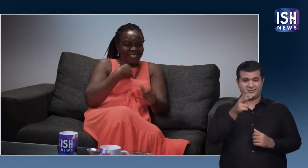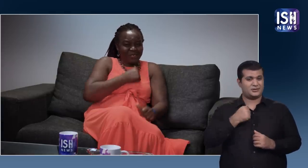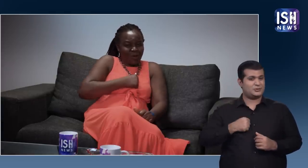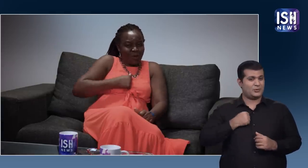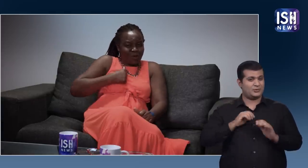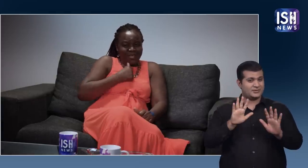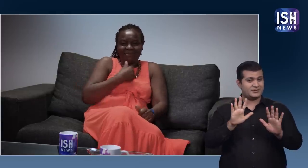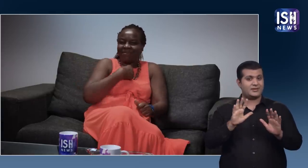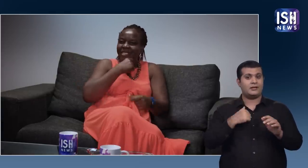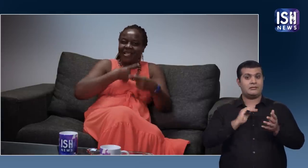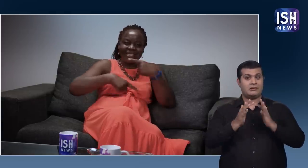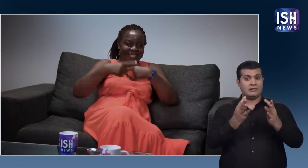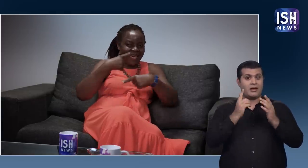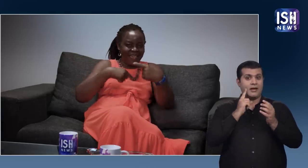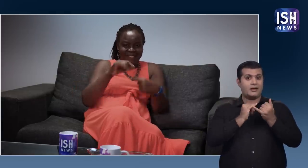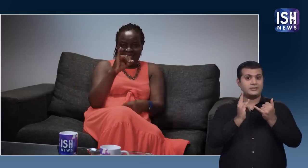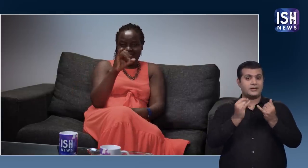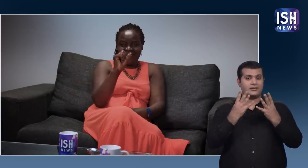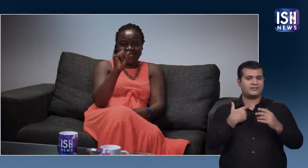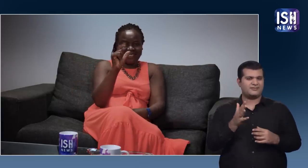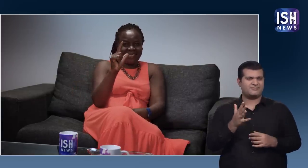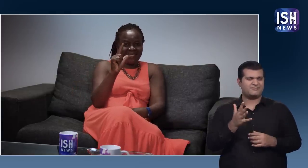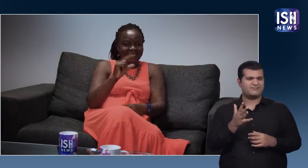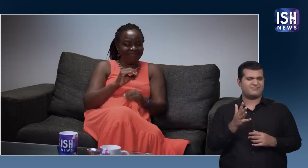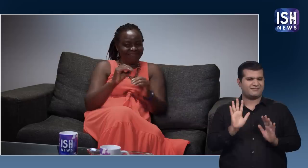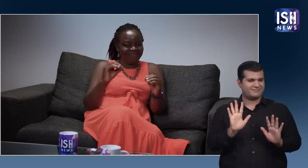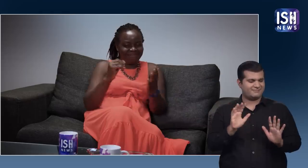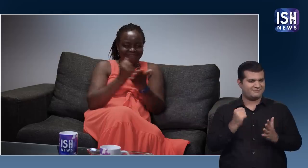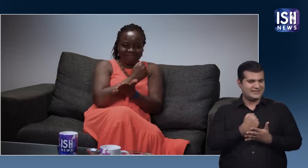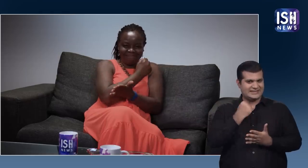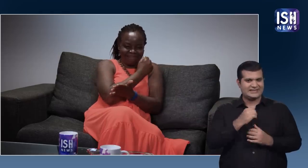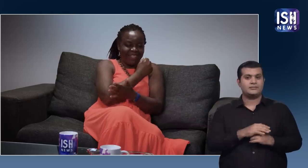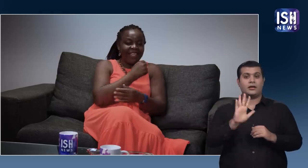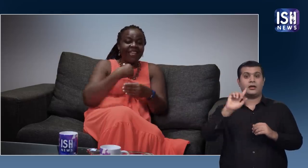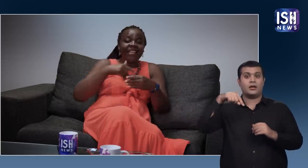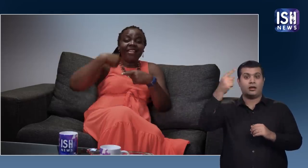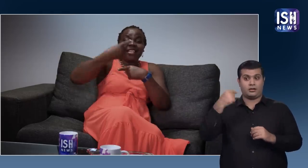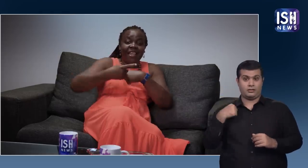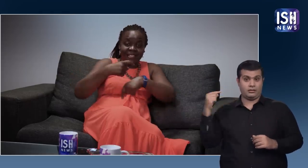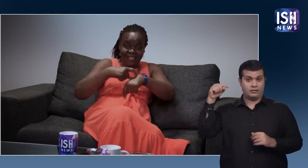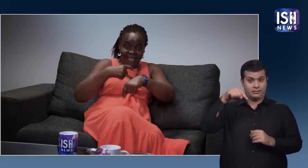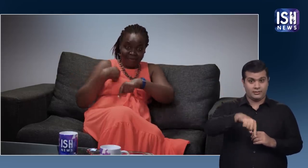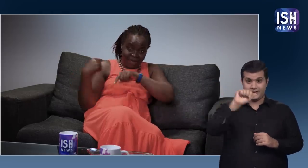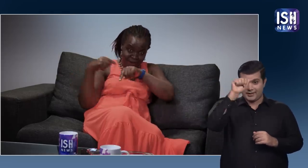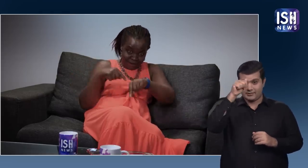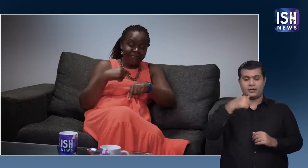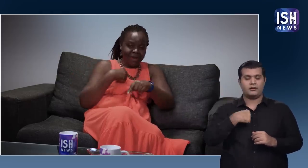मुझे खेद है कि मैं ISL में साइन नहीं कर सकती। अगली बार जब मैं यहां आउंगी